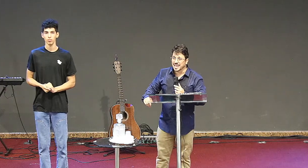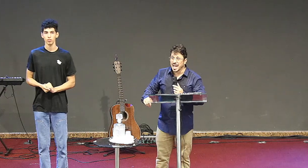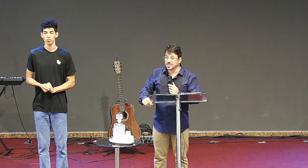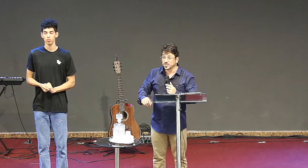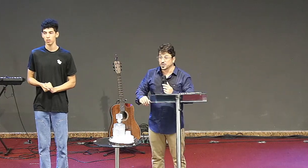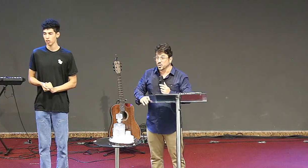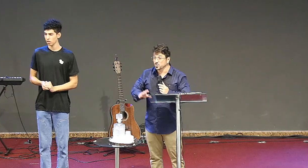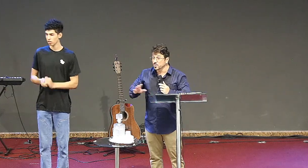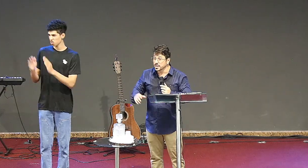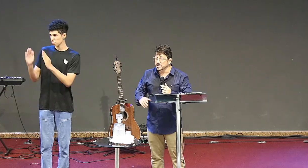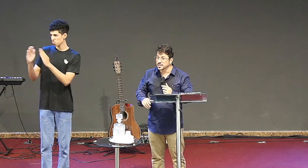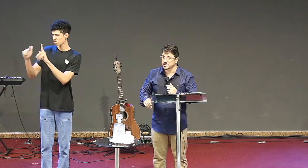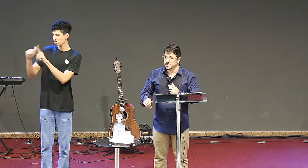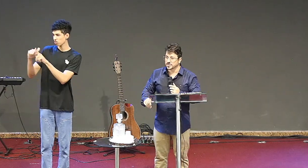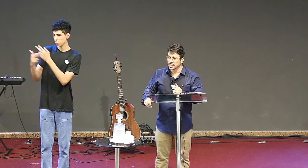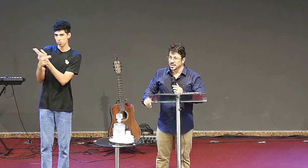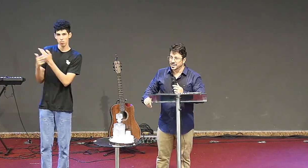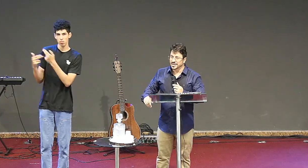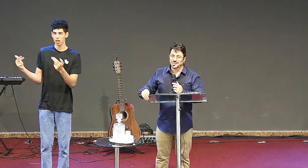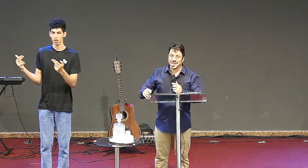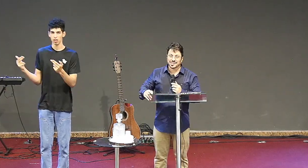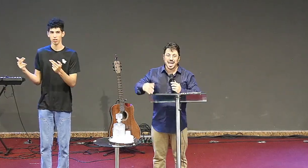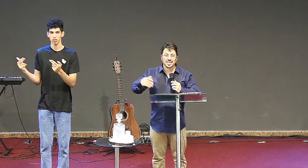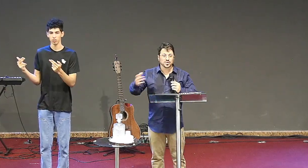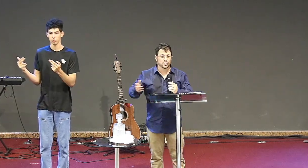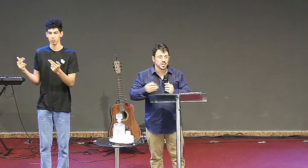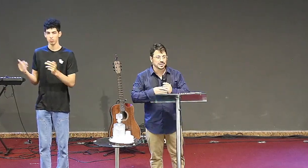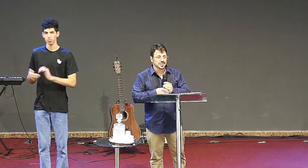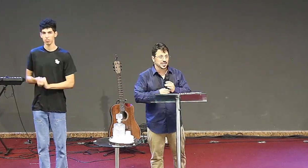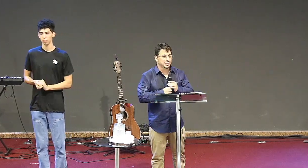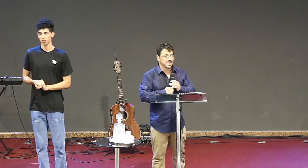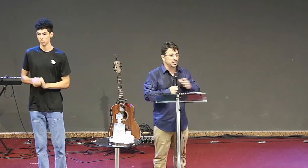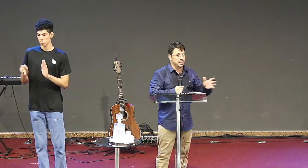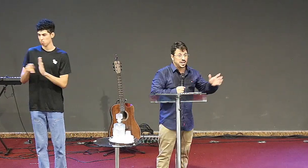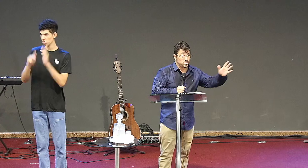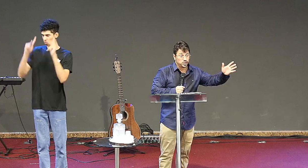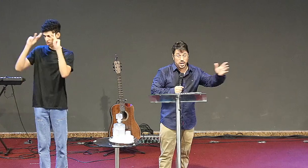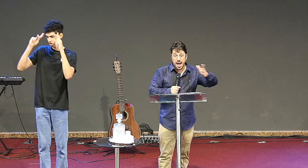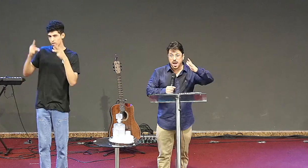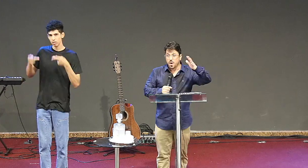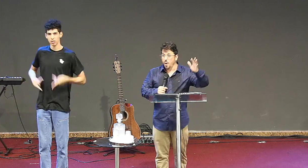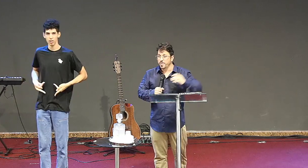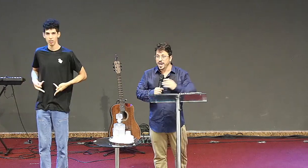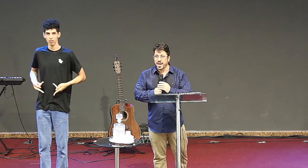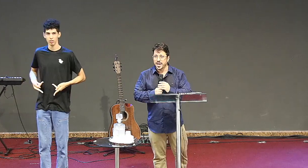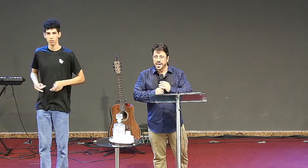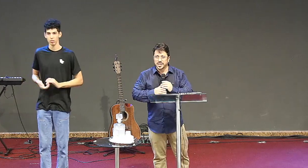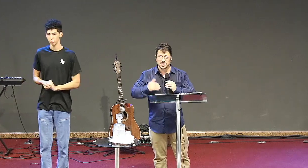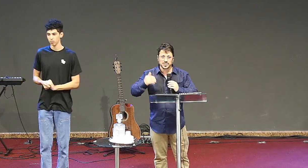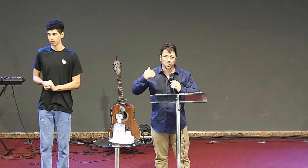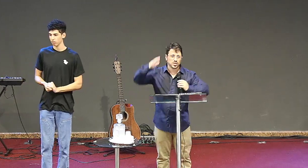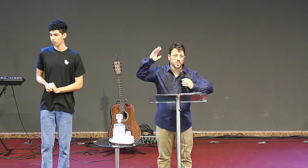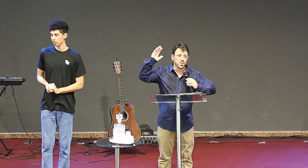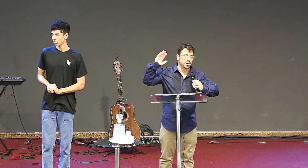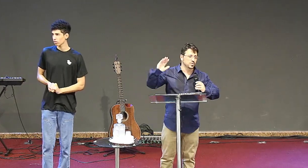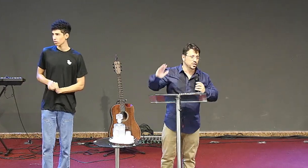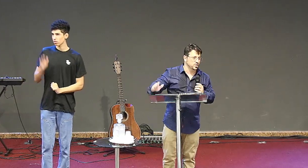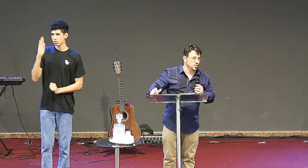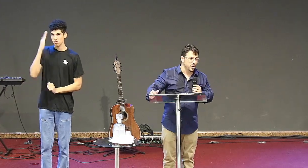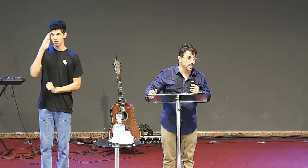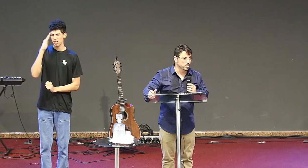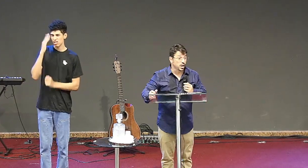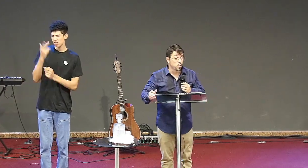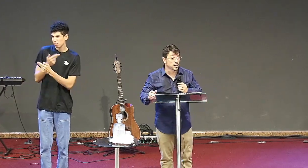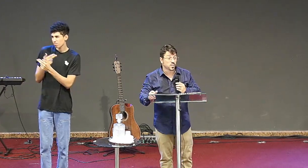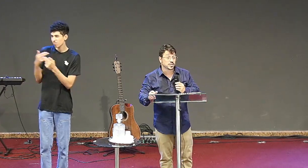baseadas em visões humanas, em estratégias humanas, em entendimentos de A ou B. Em dois mil anos de